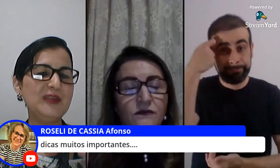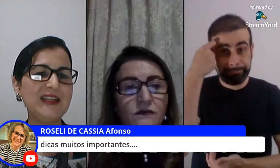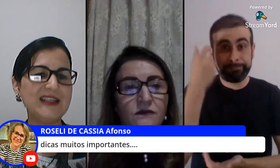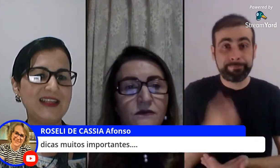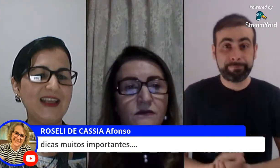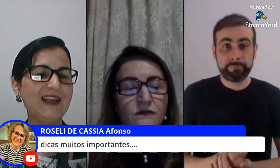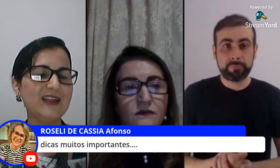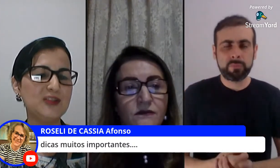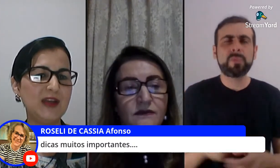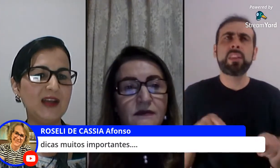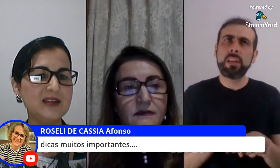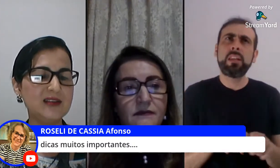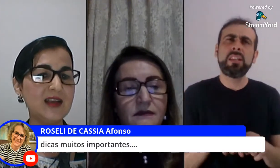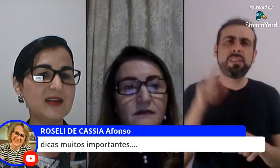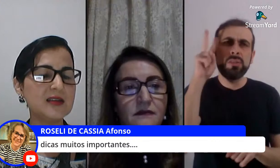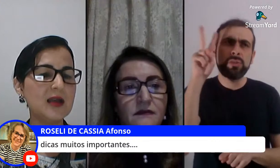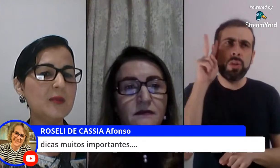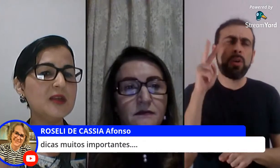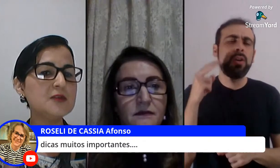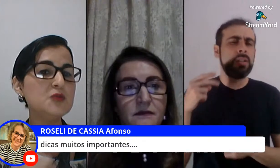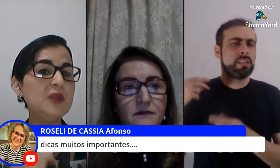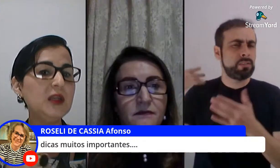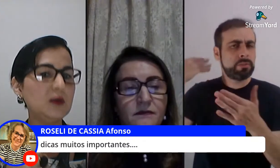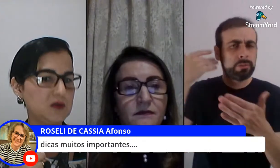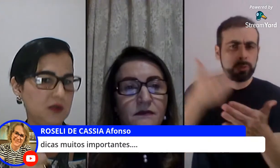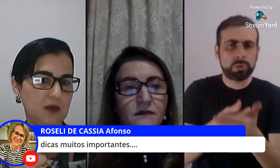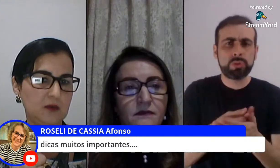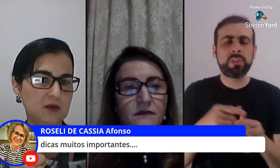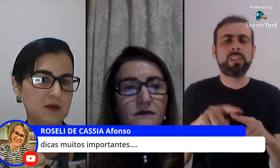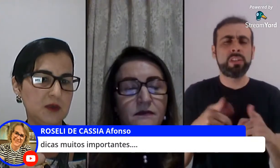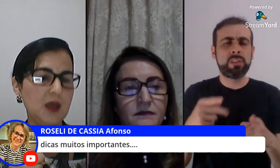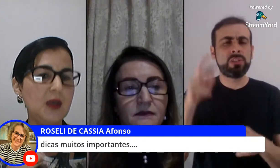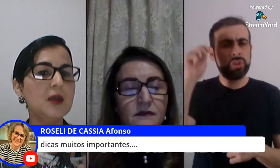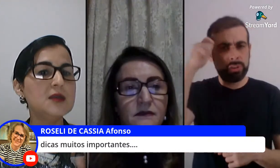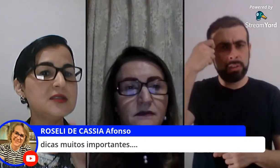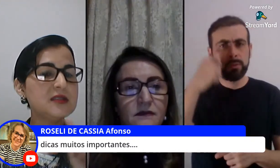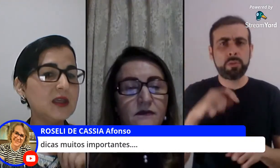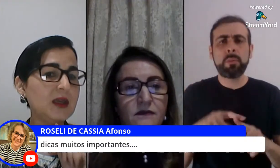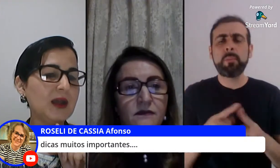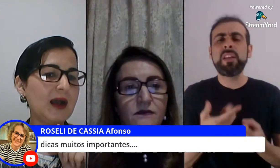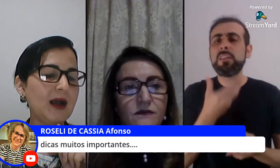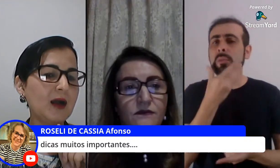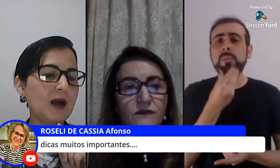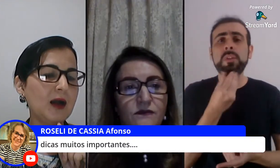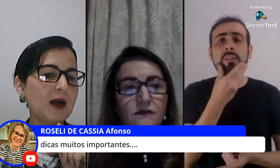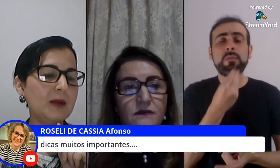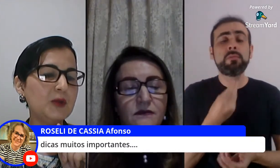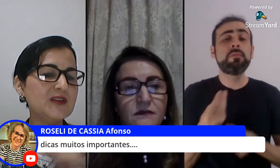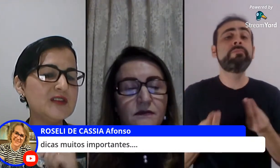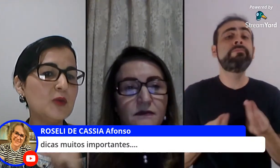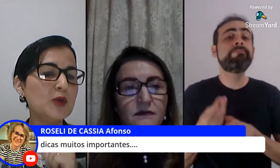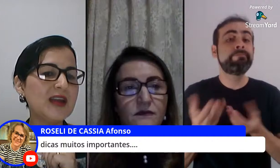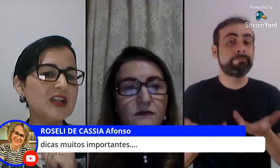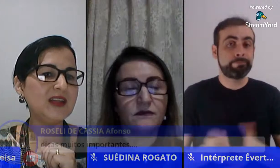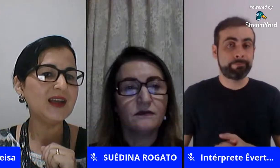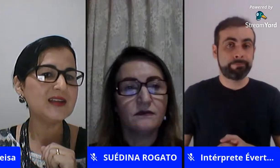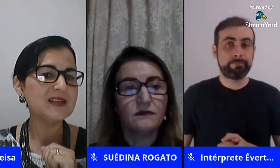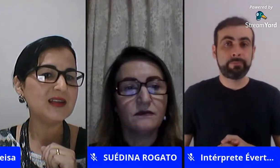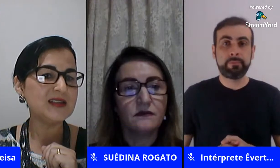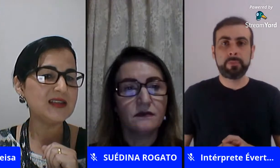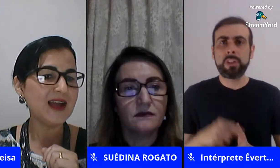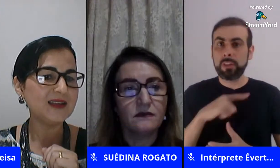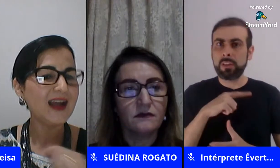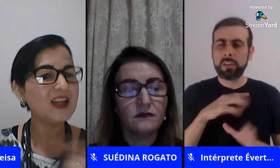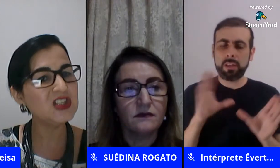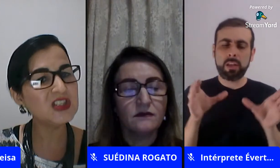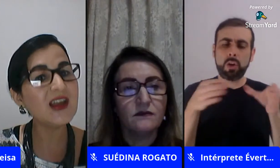fala de meninas negras de mulheres negras mas e os meninos negros se a muita vez a comunidade negra